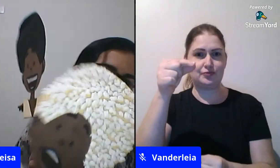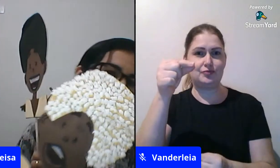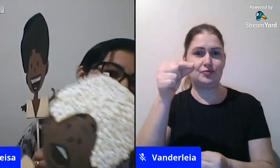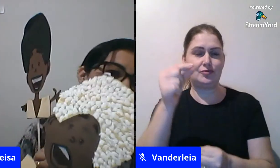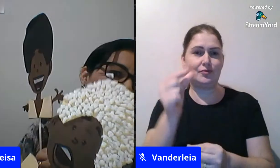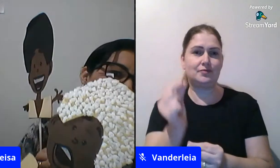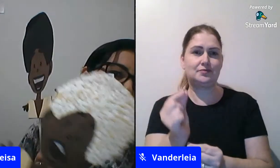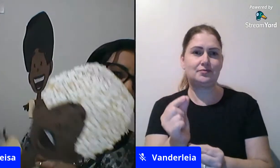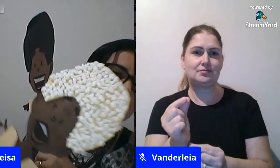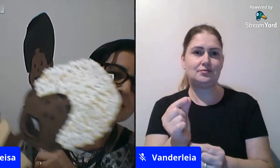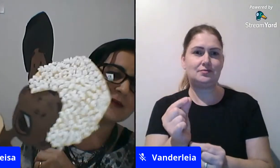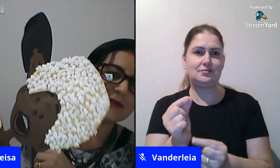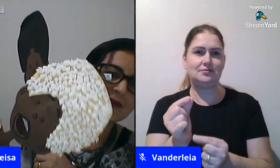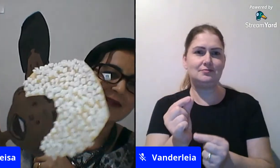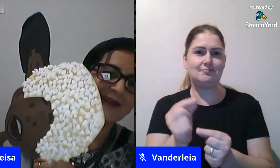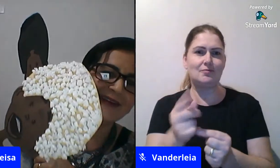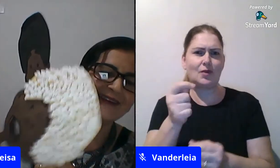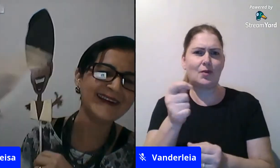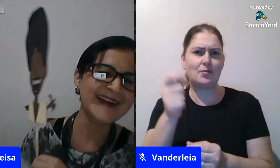quase perdeu o cabelo ó